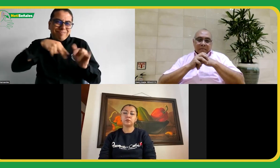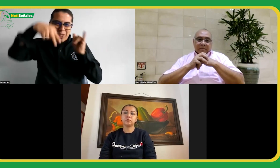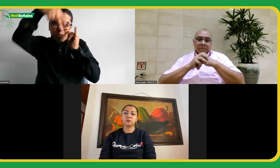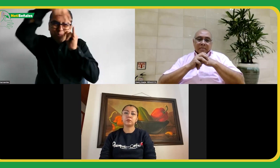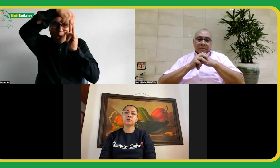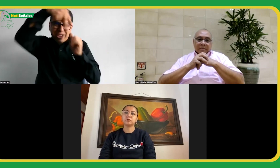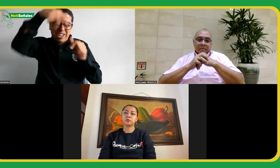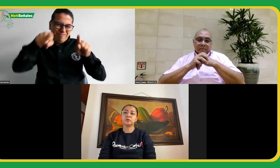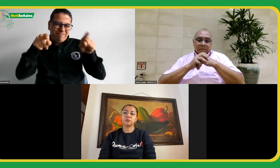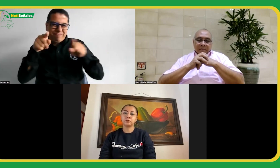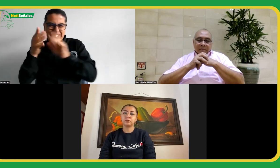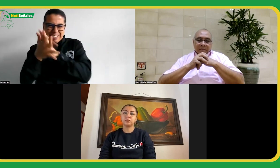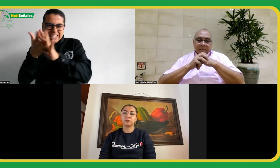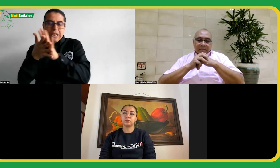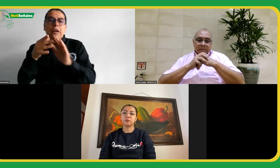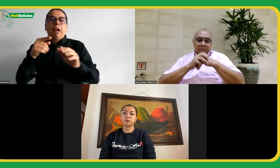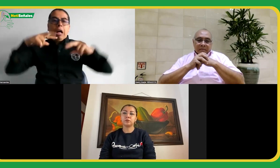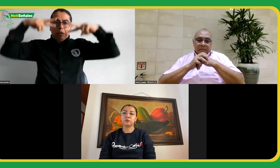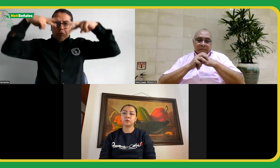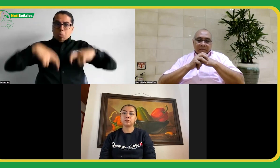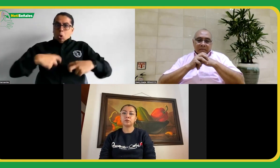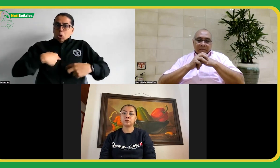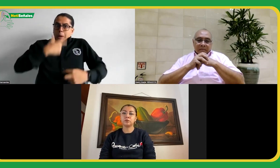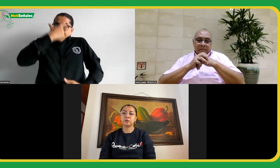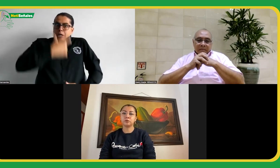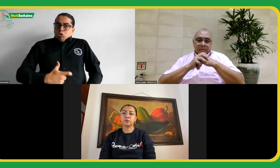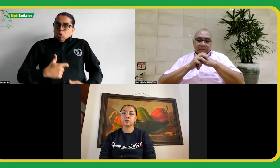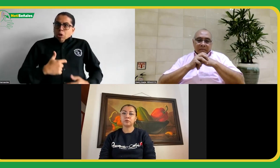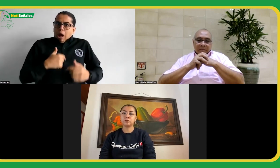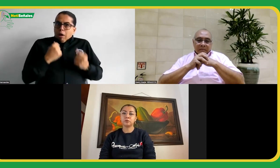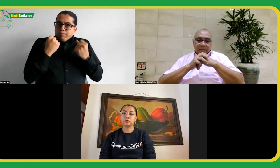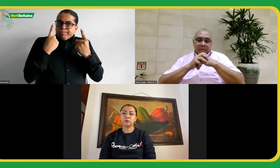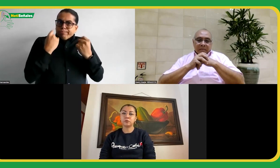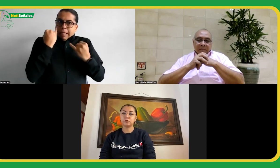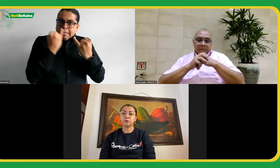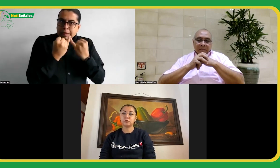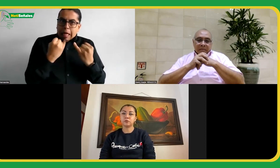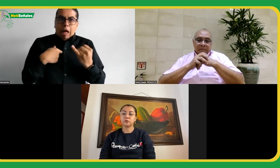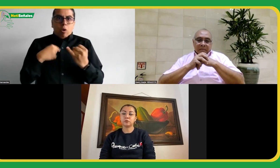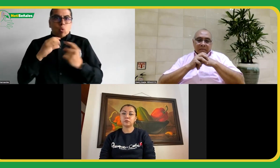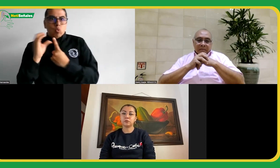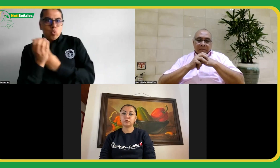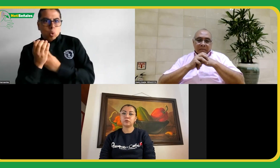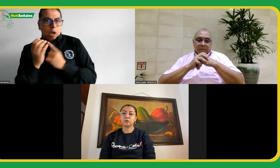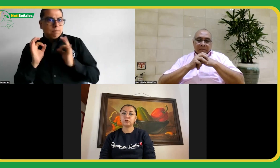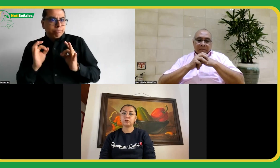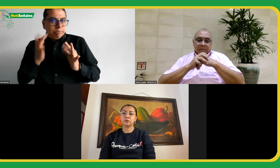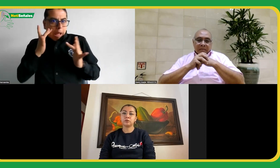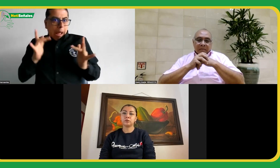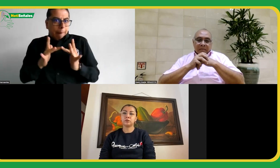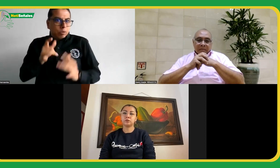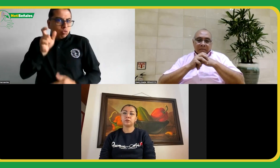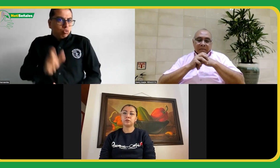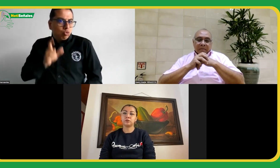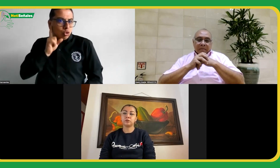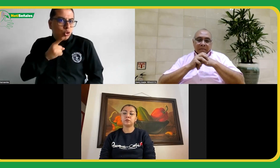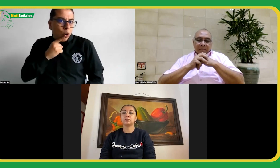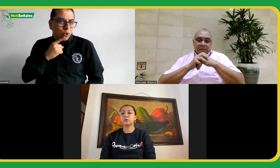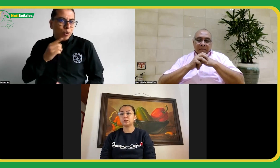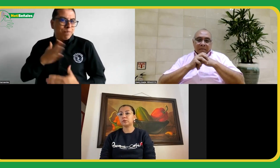de identidad cultura de las personas sordas algo nuestro mío y de orgullo entonces hay que aprender a